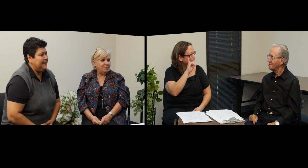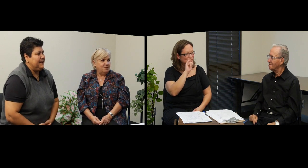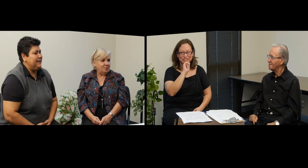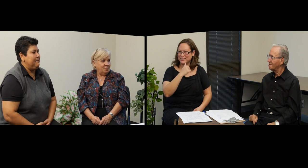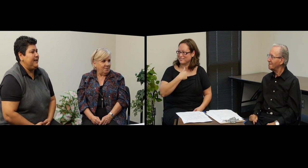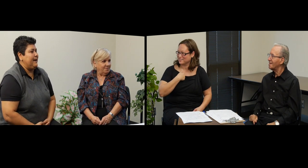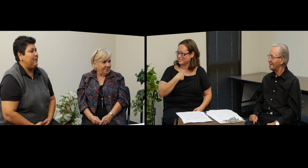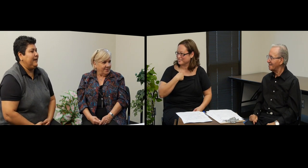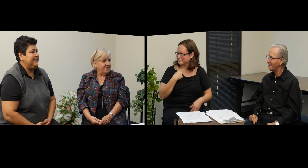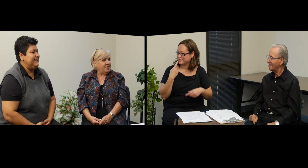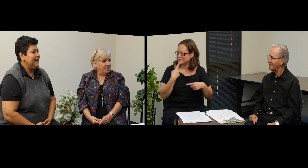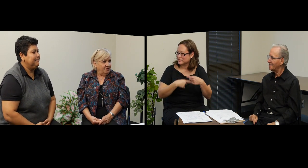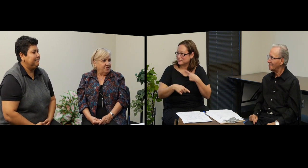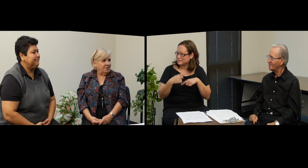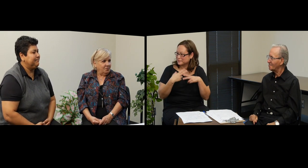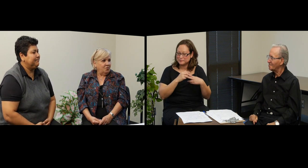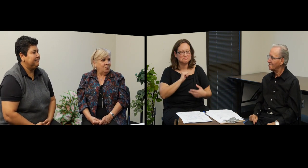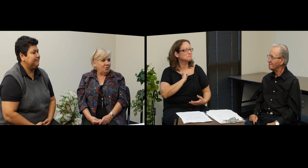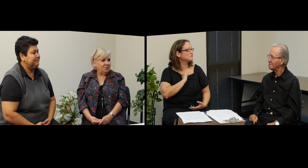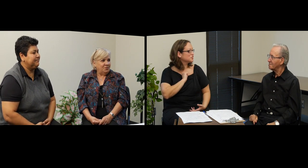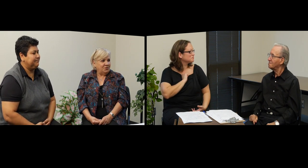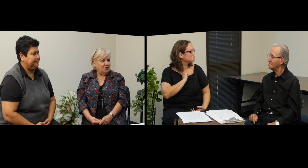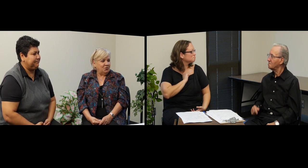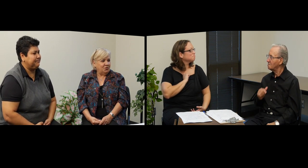Me llamo Alicia. Oh, mucho gusto.